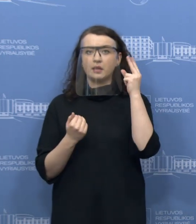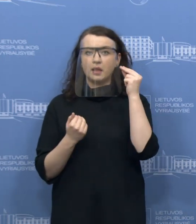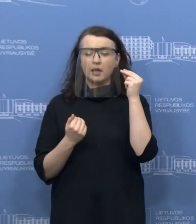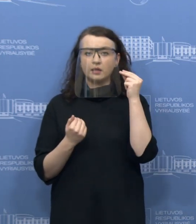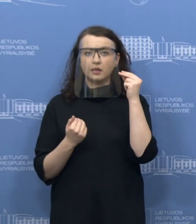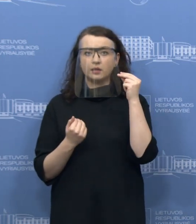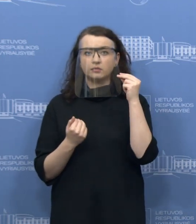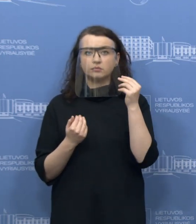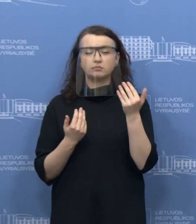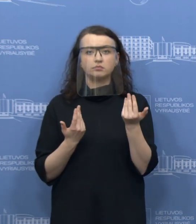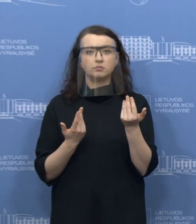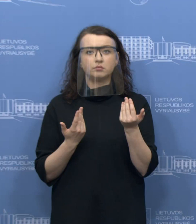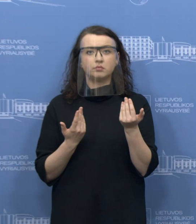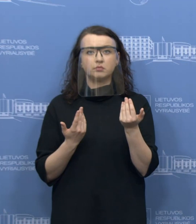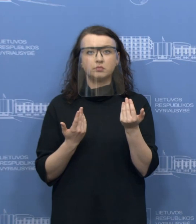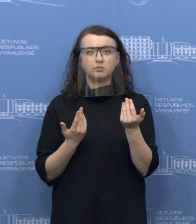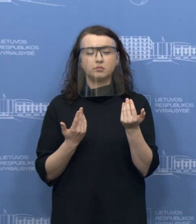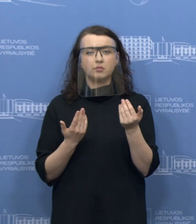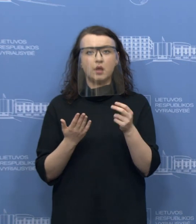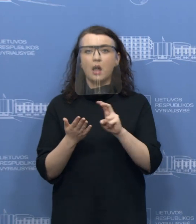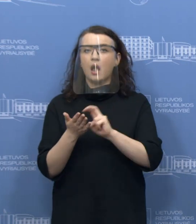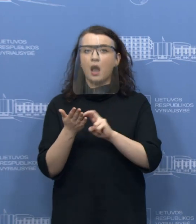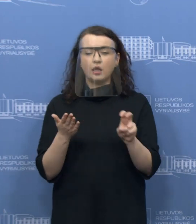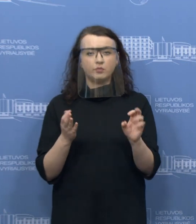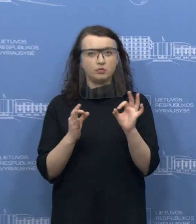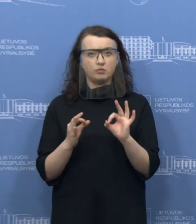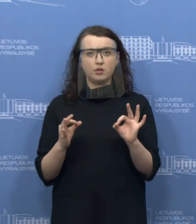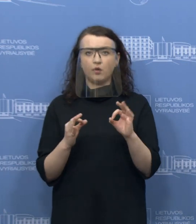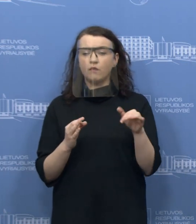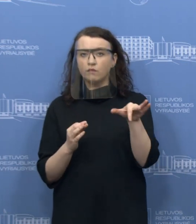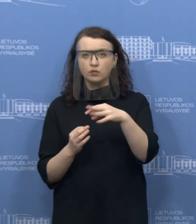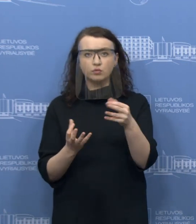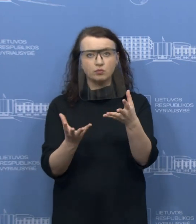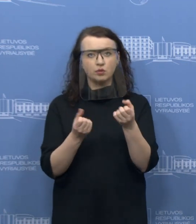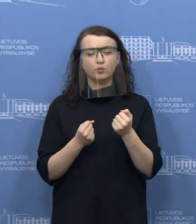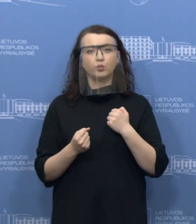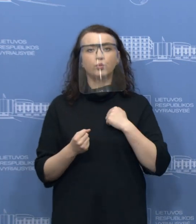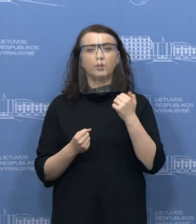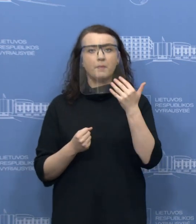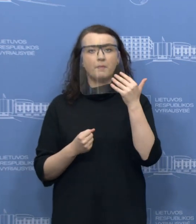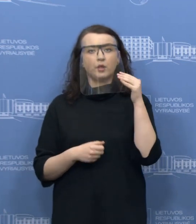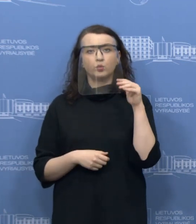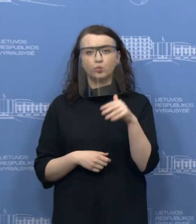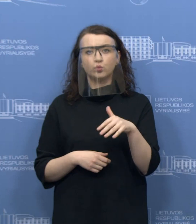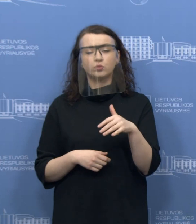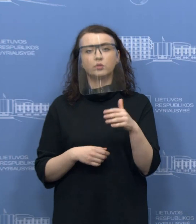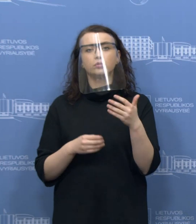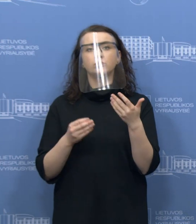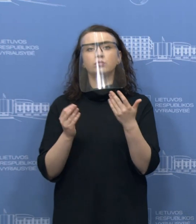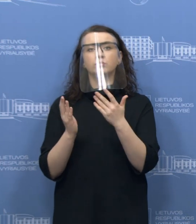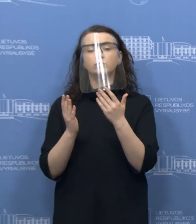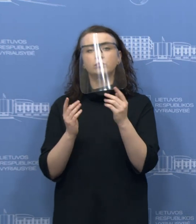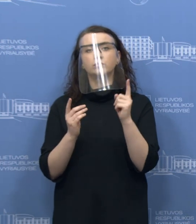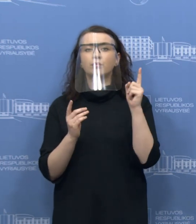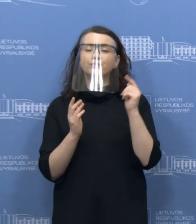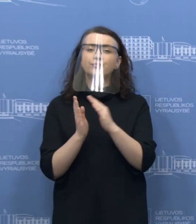kovo ketvirtos pateikto prašymo nei vieno atmesto neturime. Turime 5 tūkstančius prašymų arba įtraukti